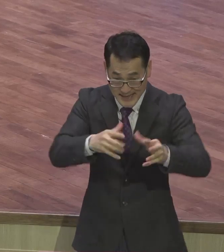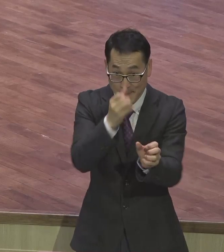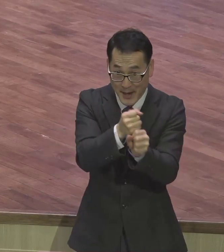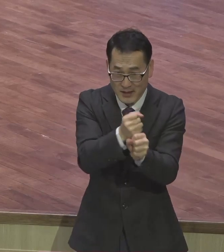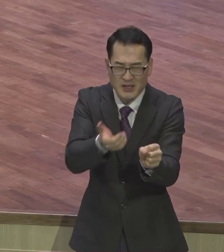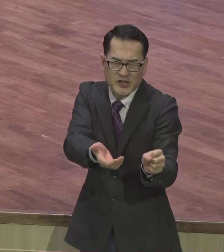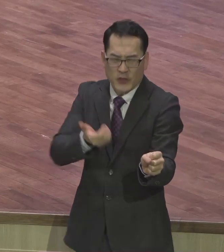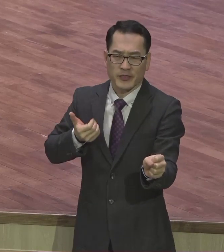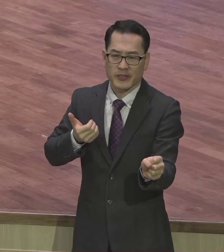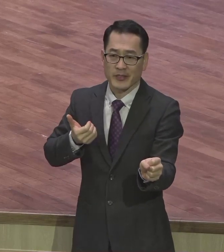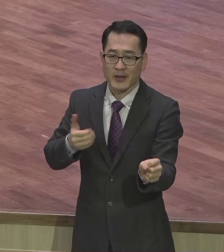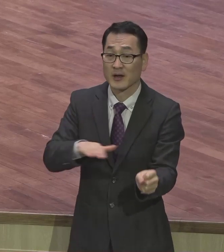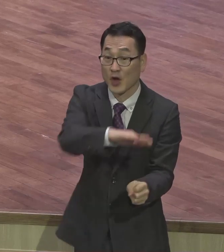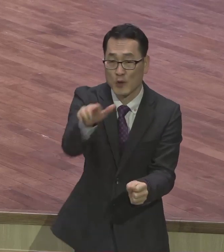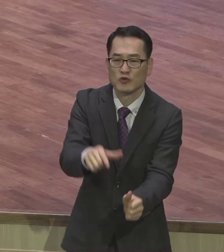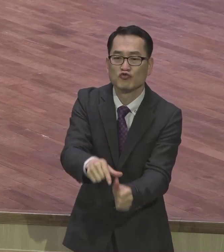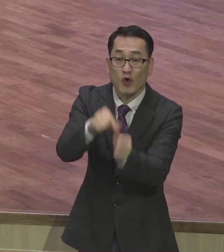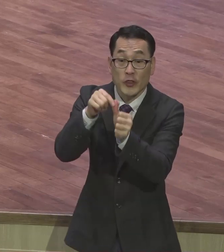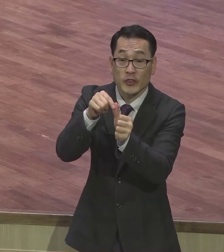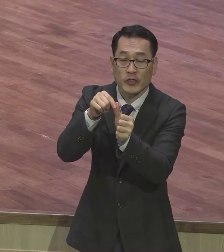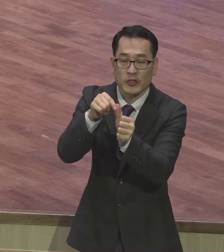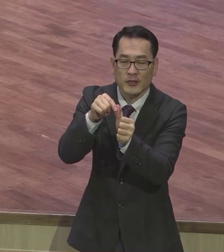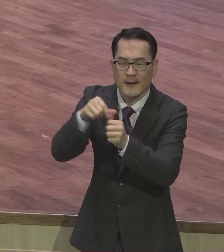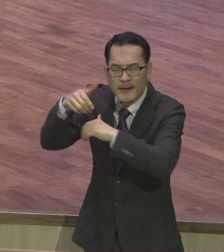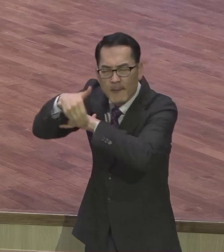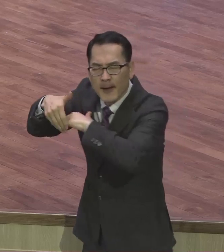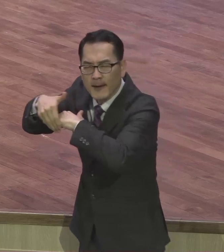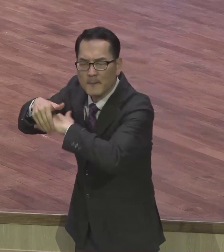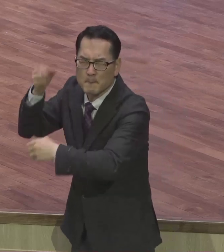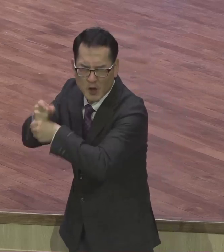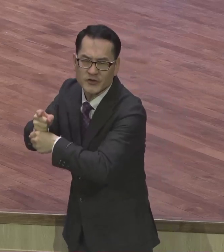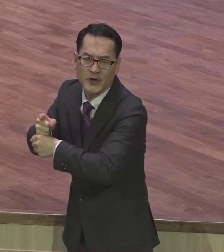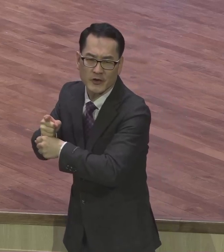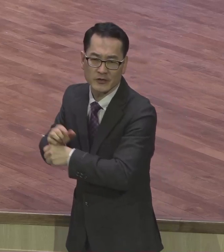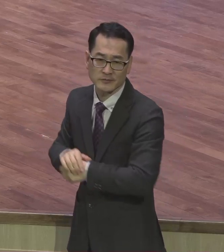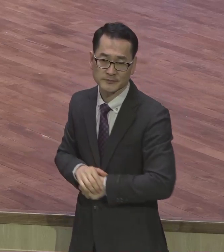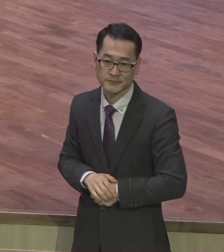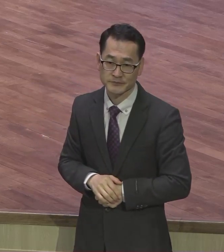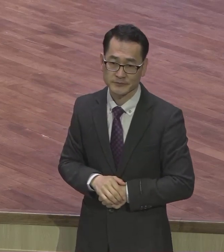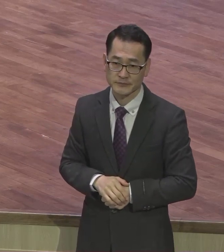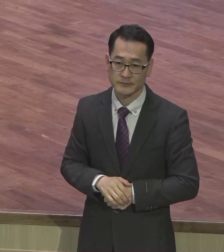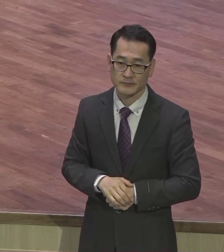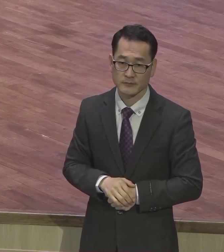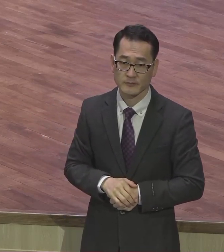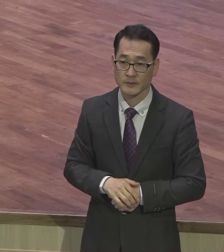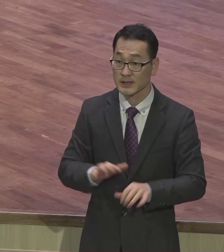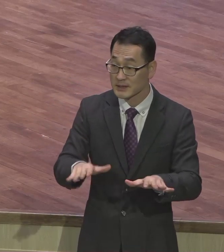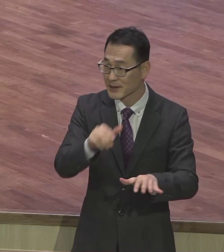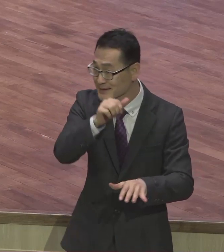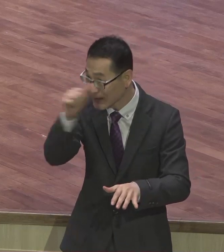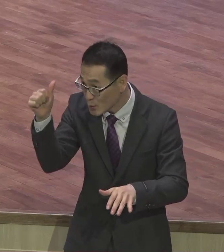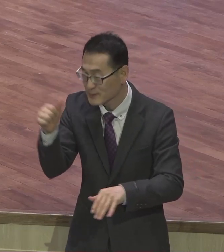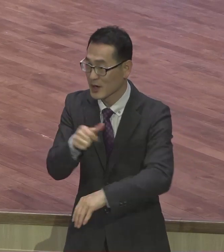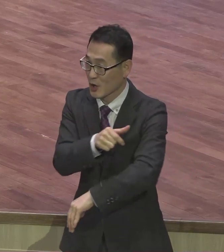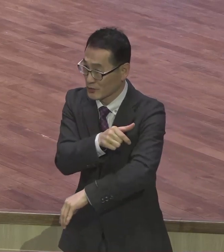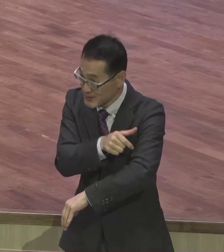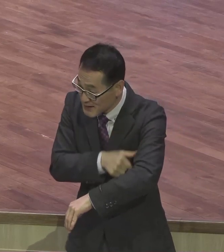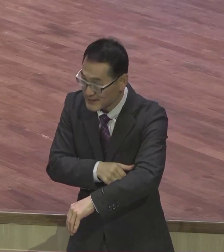여러분을 구원하기로 이미 예정하셨어요. 미리 나와서 여기 장로님, 건사님, 집사님들 여러분 전두환 분들은